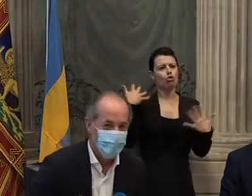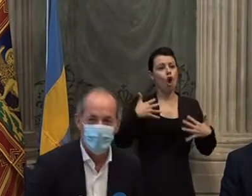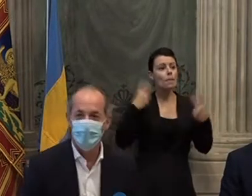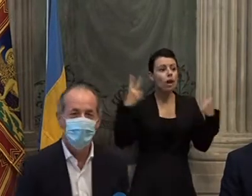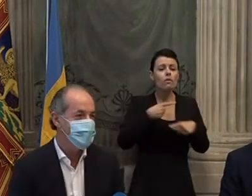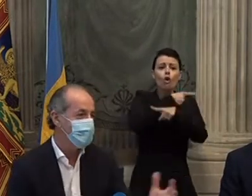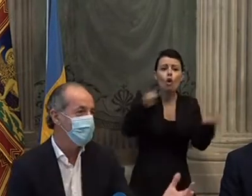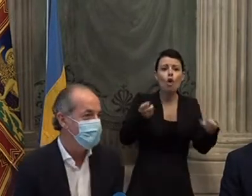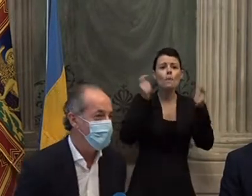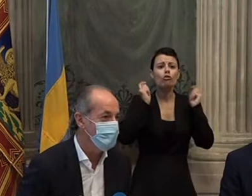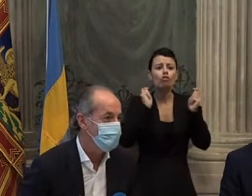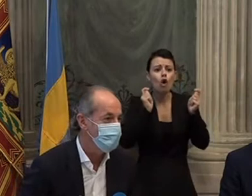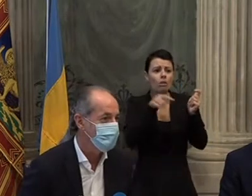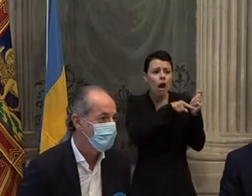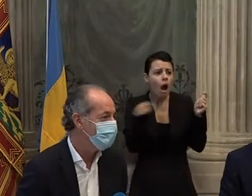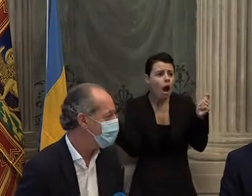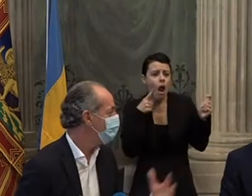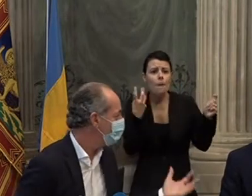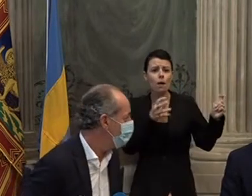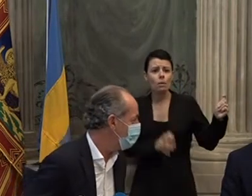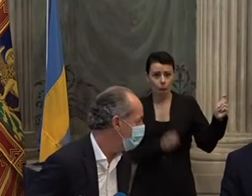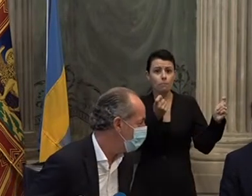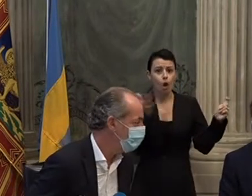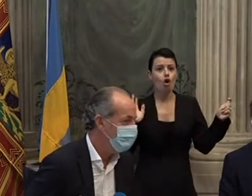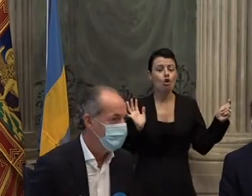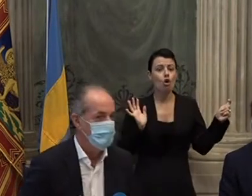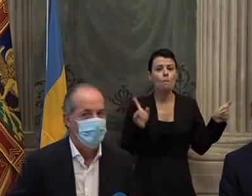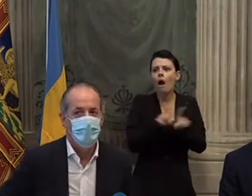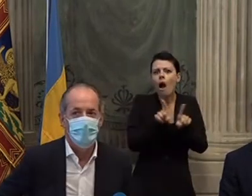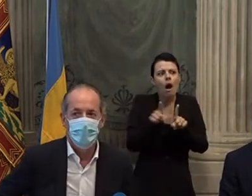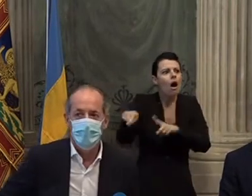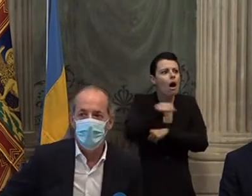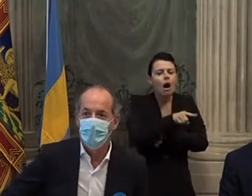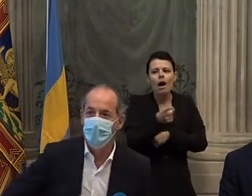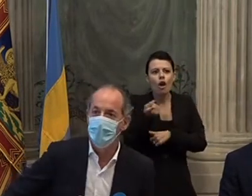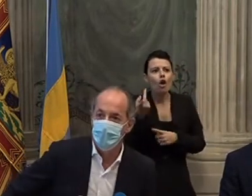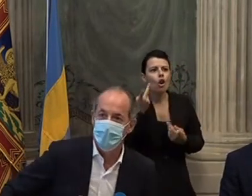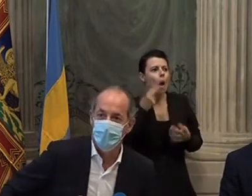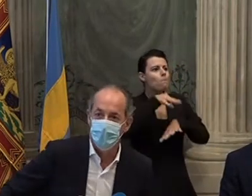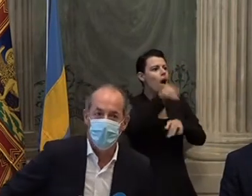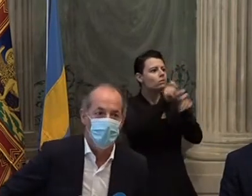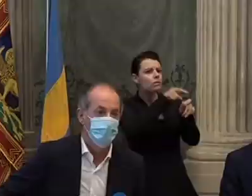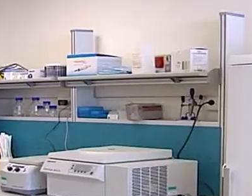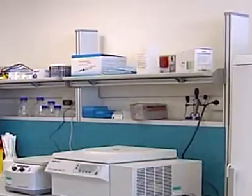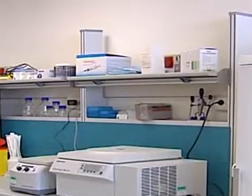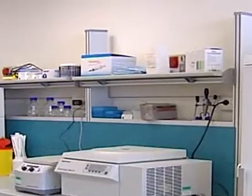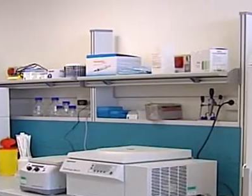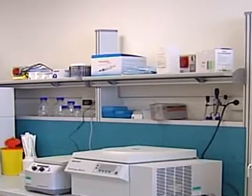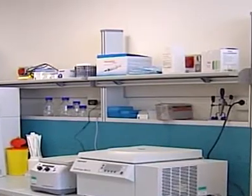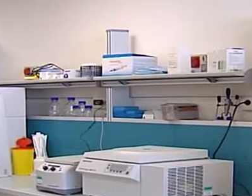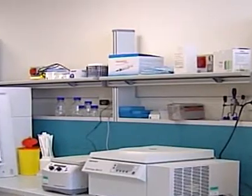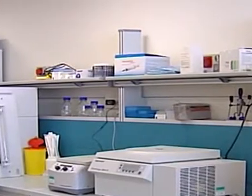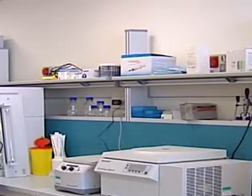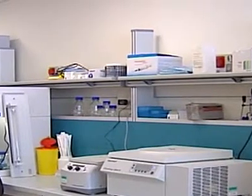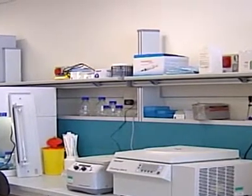però i pazienti li vedono, i pazienti li curano e non è una cosa da poco. E Zaia è